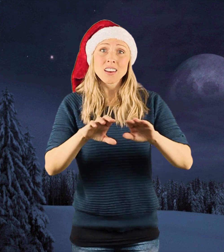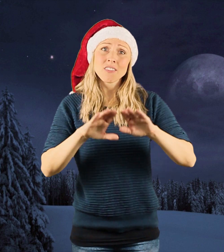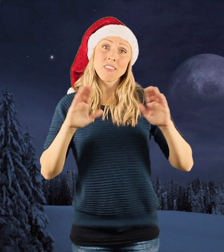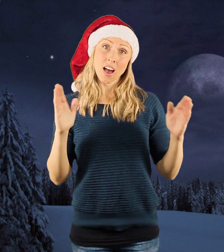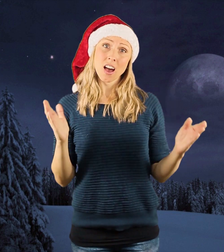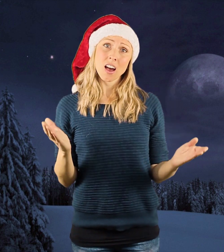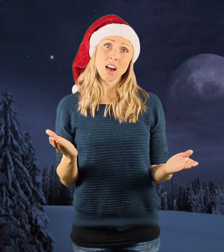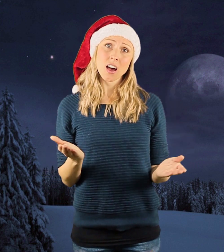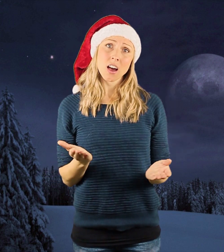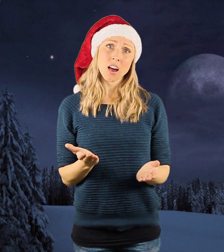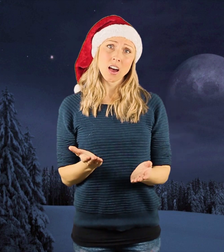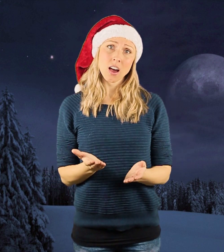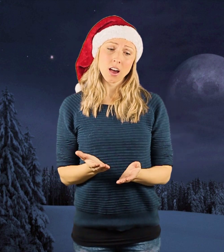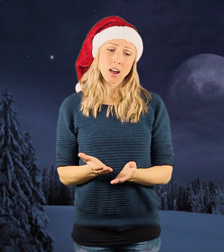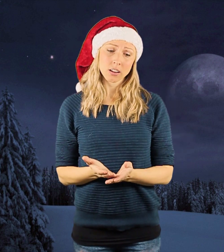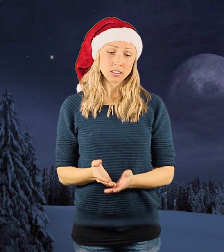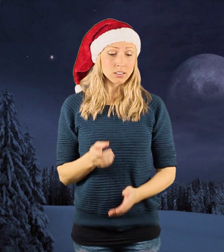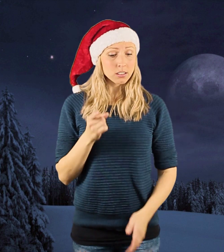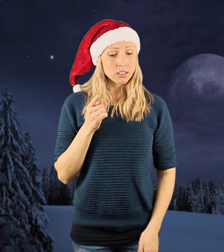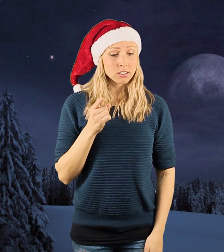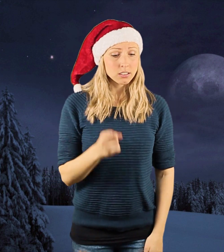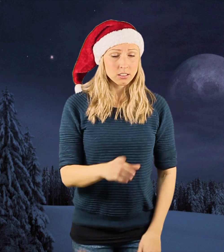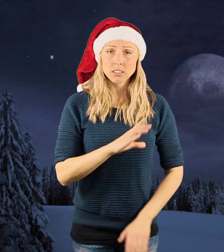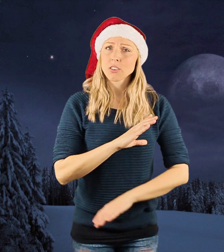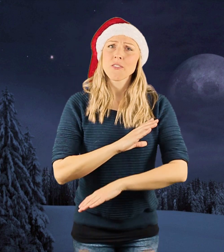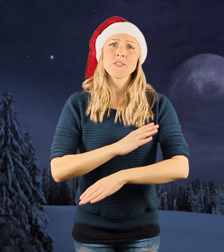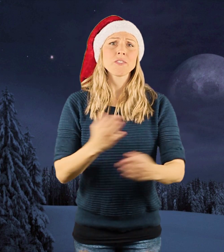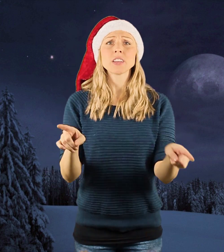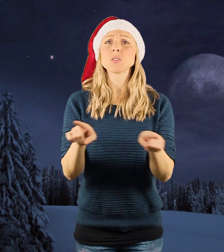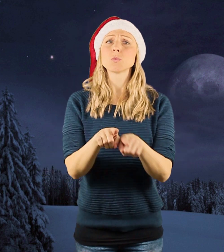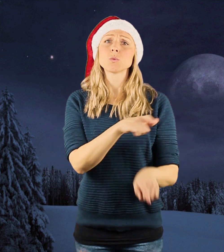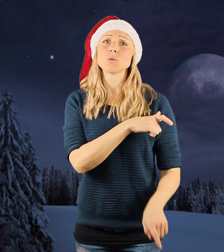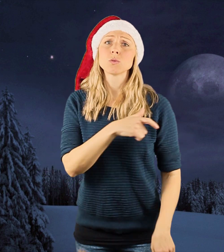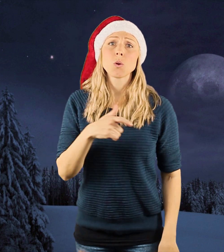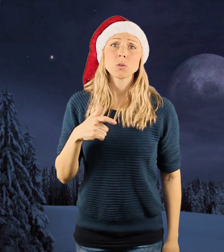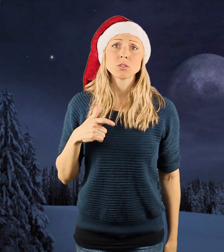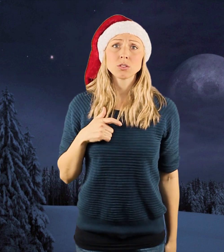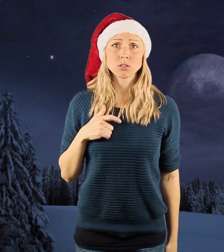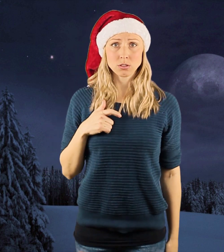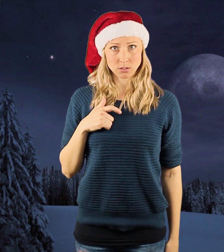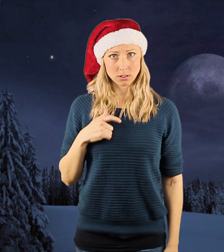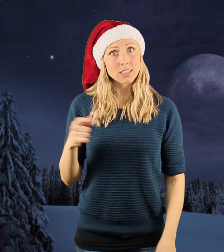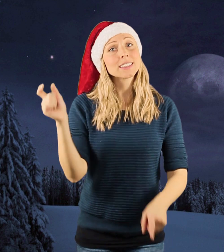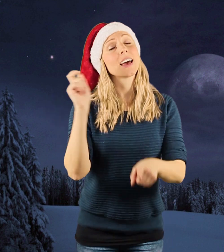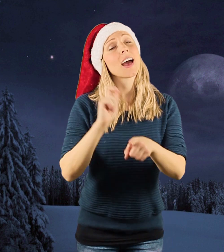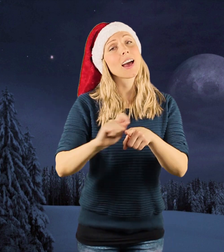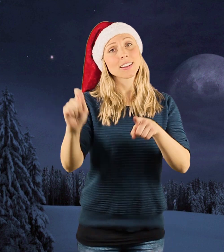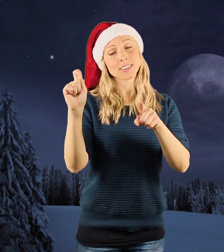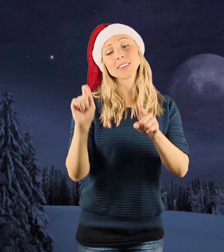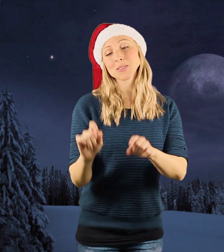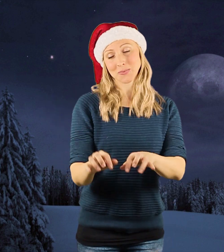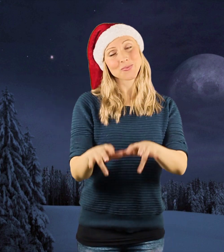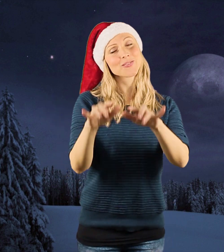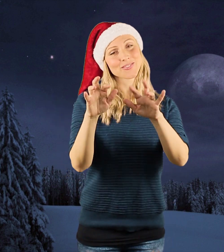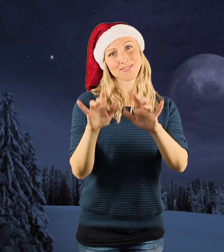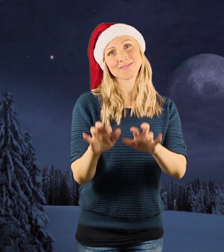i världen För den som inte finns hos oss Tänder vi nu ett